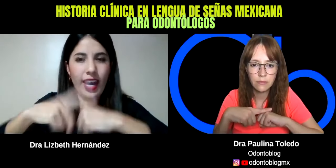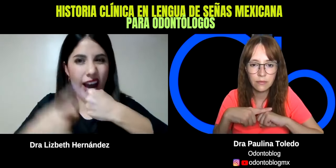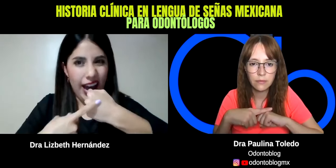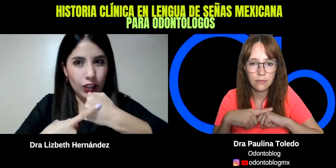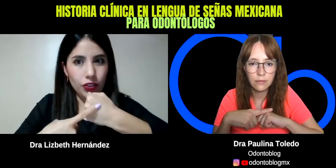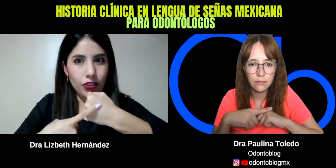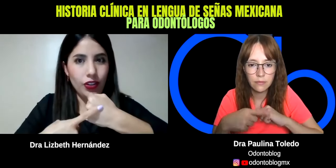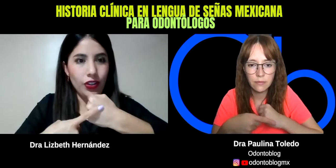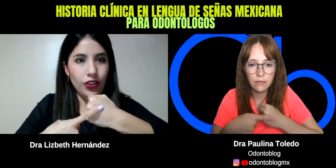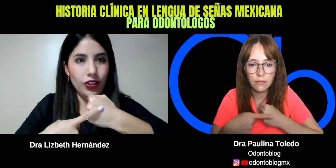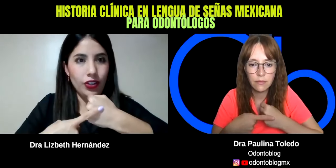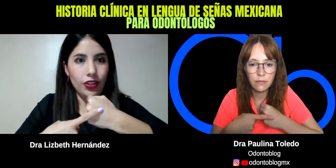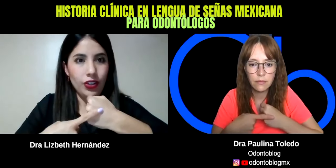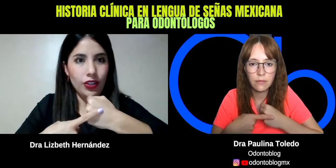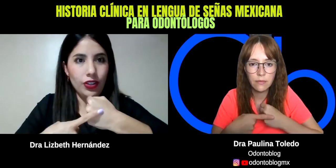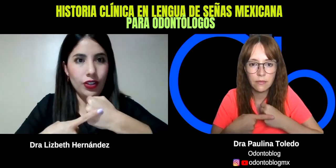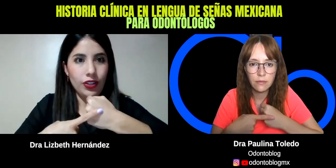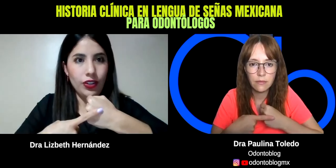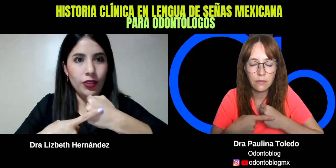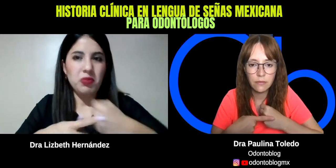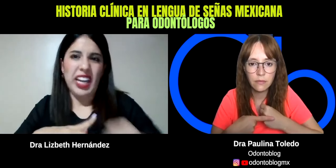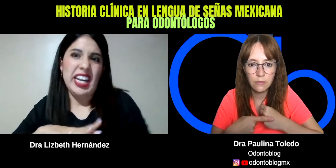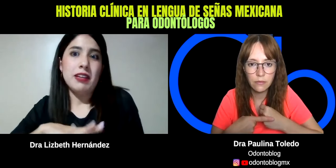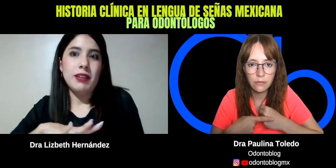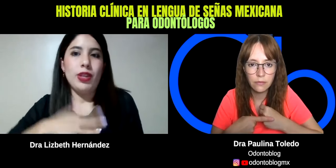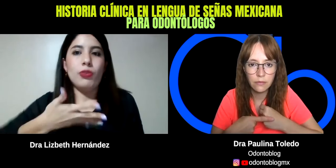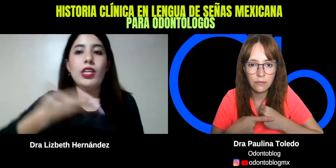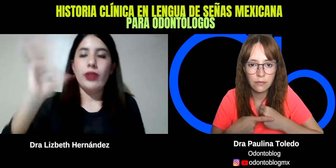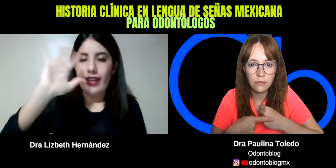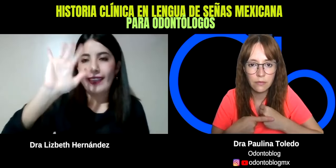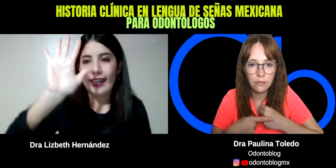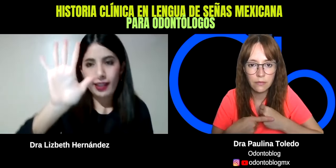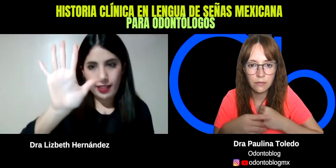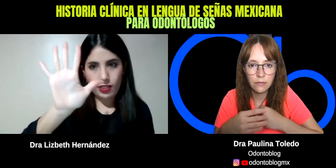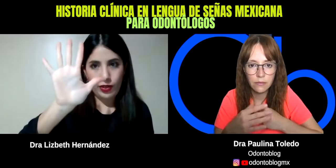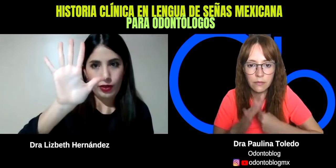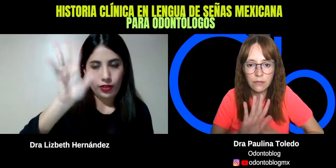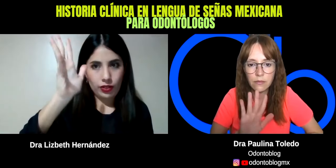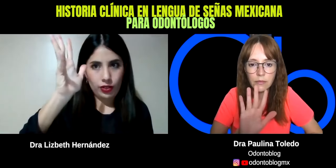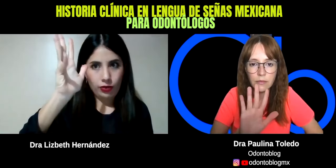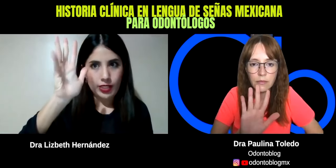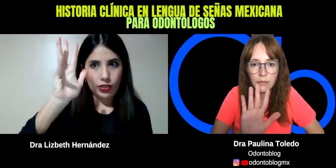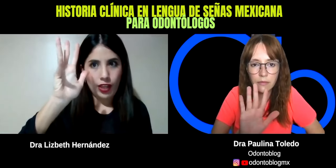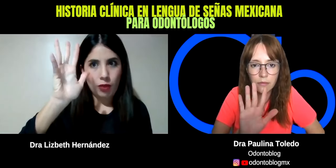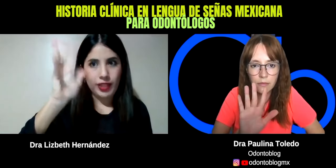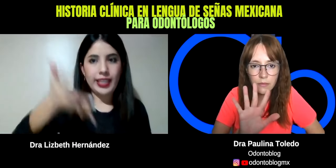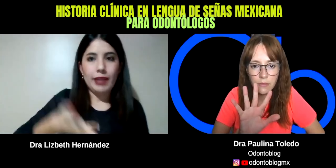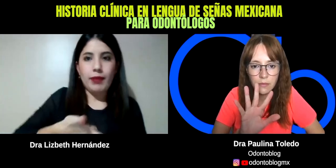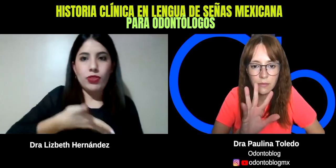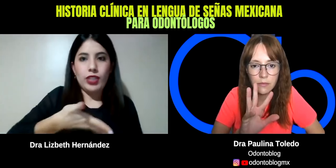algo, tener, le podemos incluir, el tener es con nuestro dedo meñique, vamos a tocar